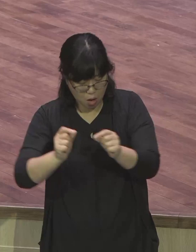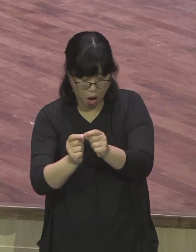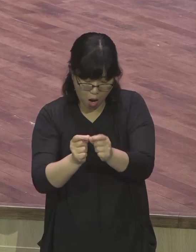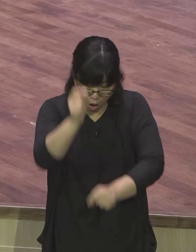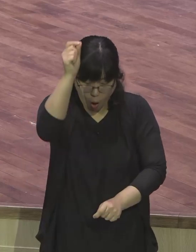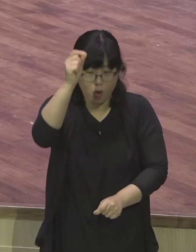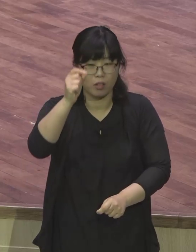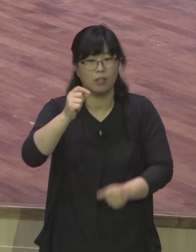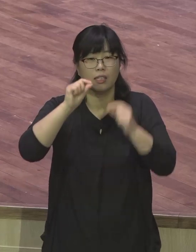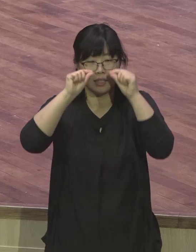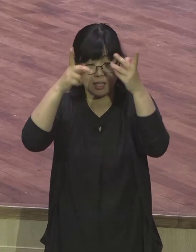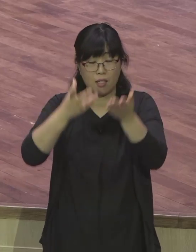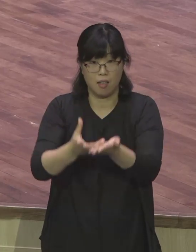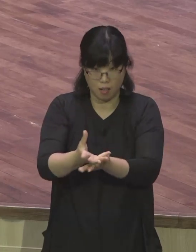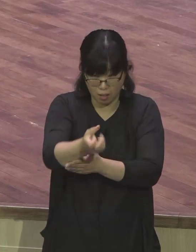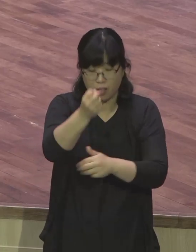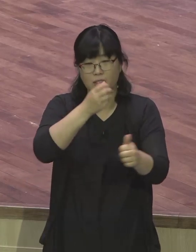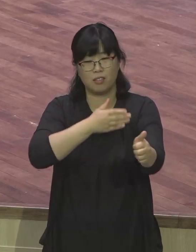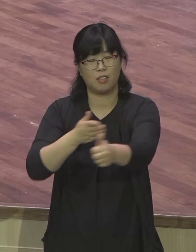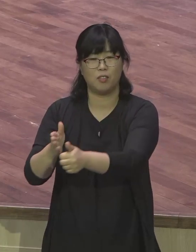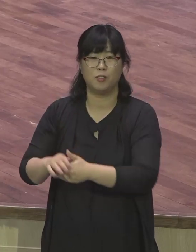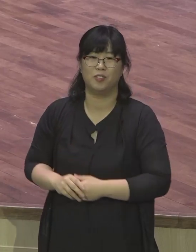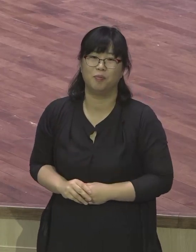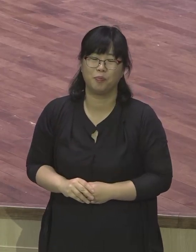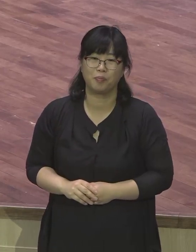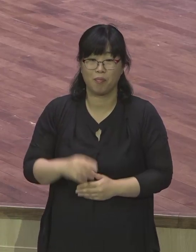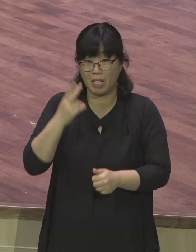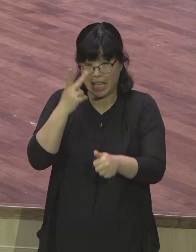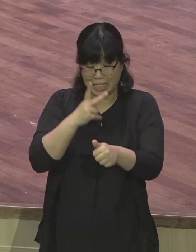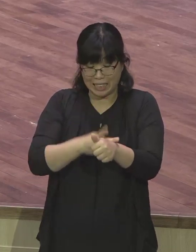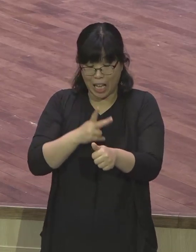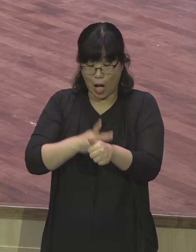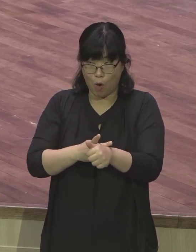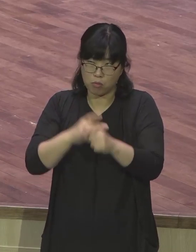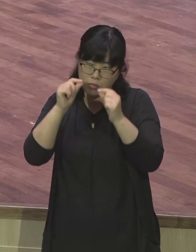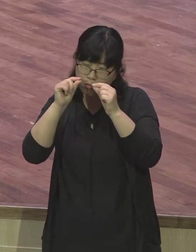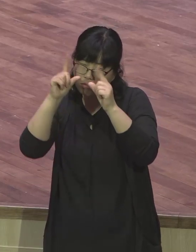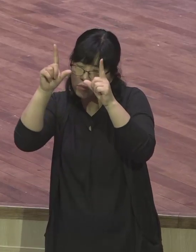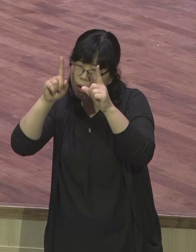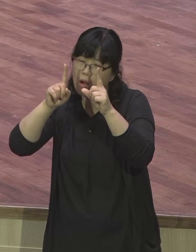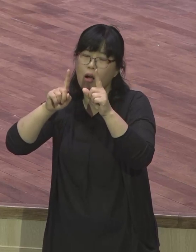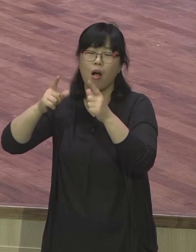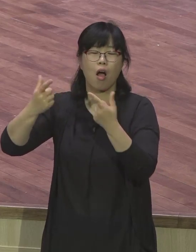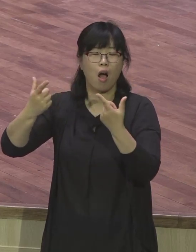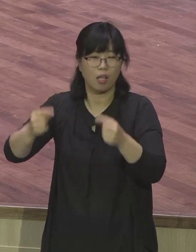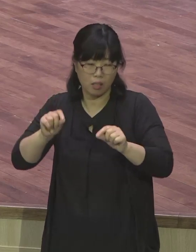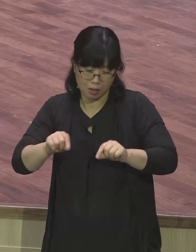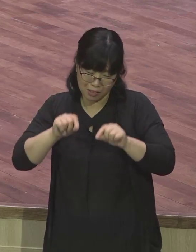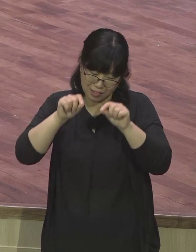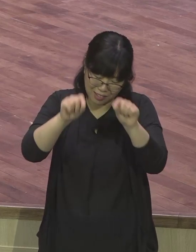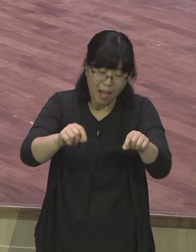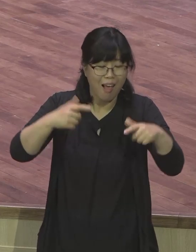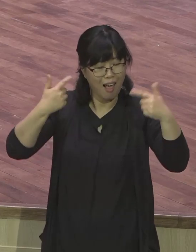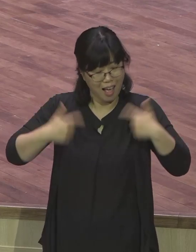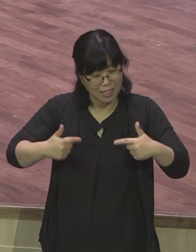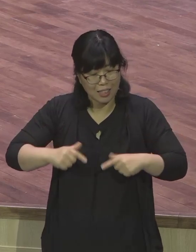이 그리스도의 높이와 깊이와 넓이와 길이를 날마다 깨달아 가시고 응답 받아가는 우리 성내들 되시기를 바랍니다